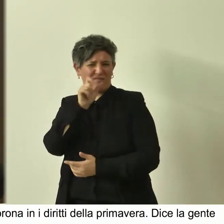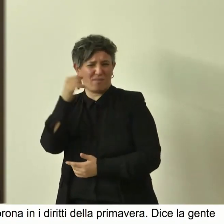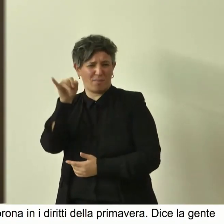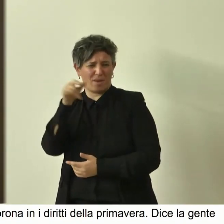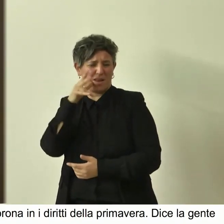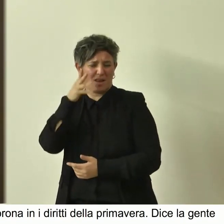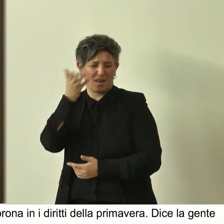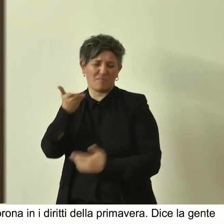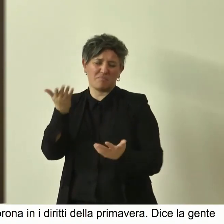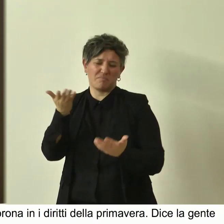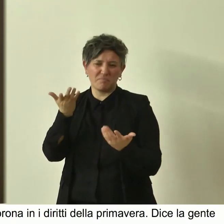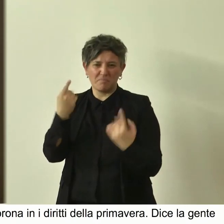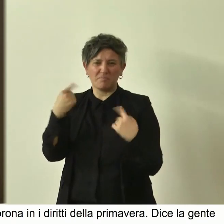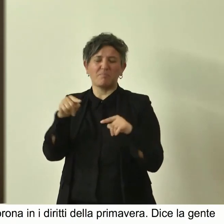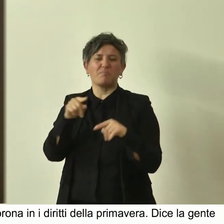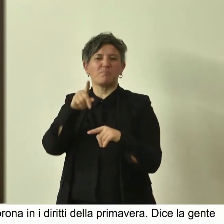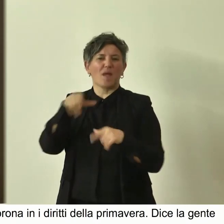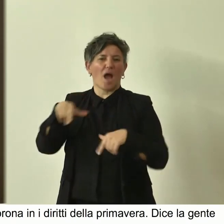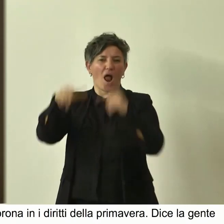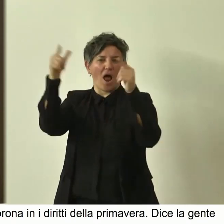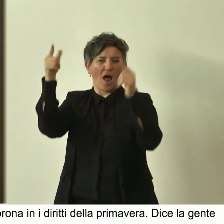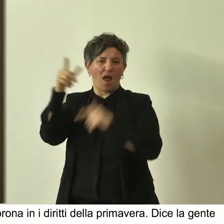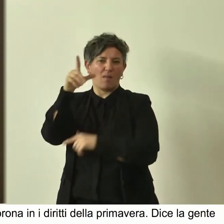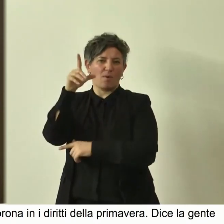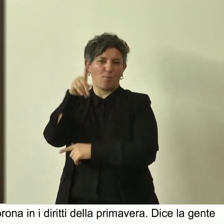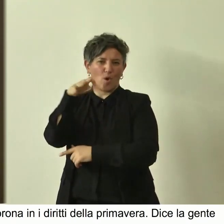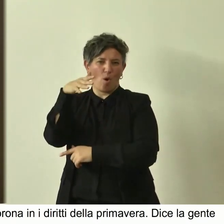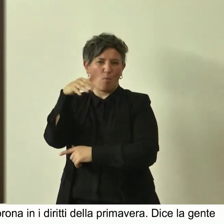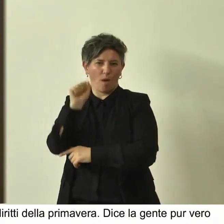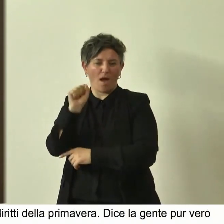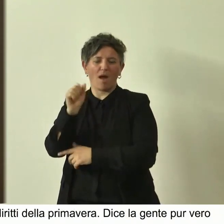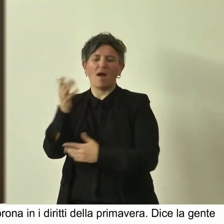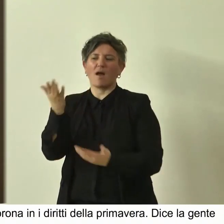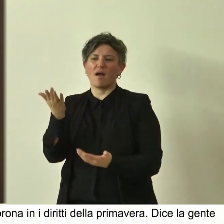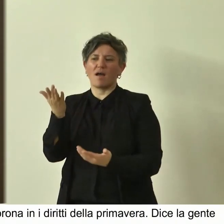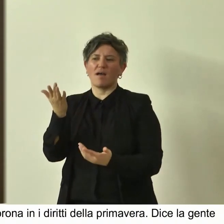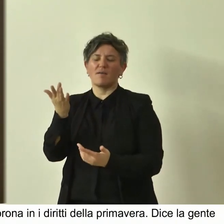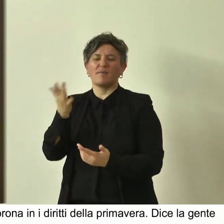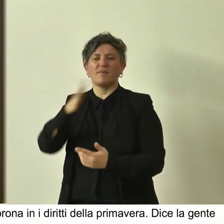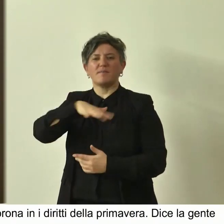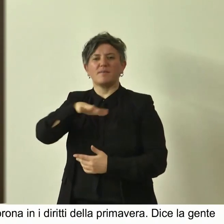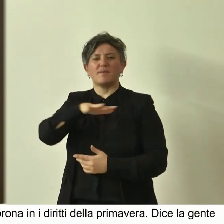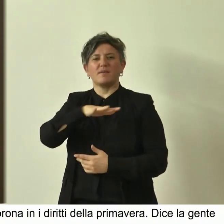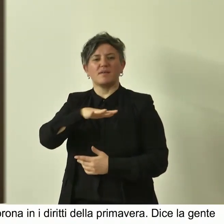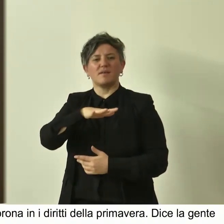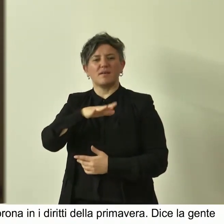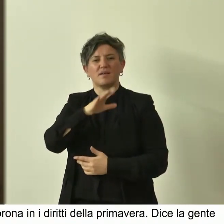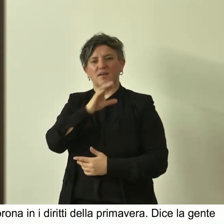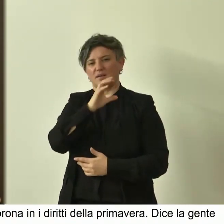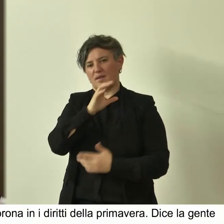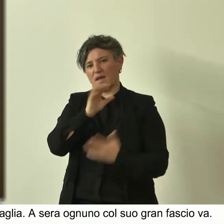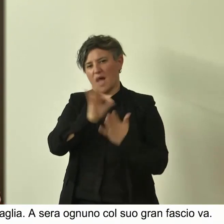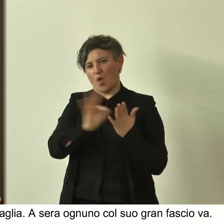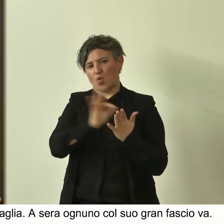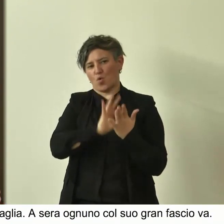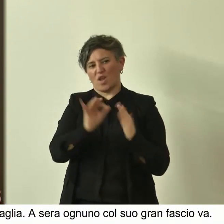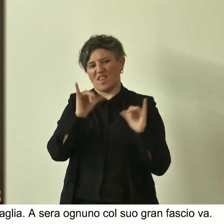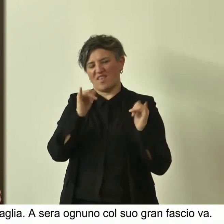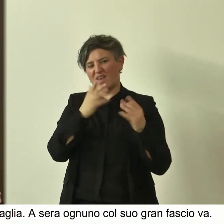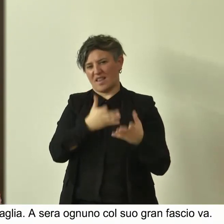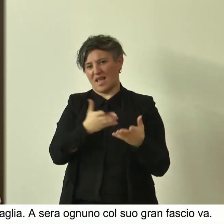peraltro la pioppa di casa colonnetti del Tessa che è un autore molto divertente